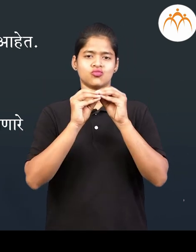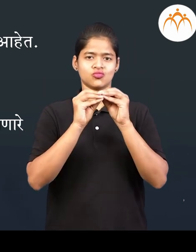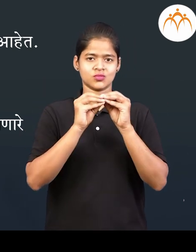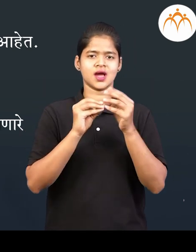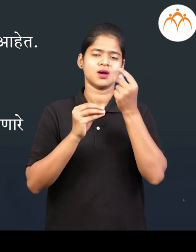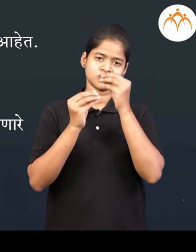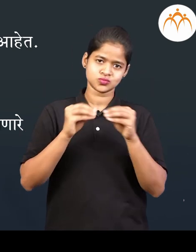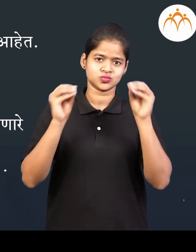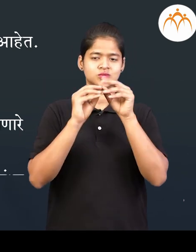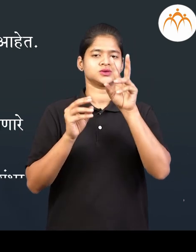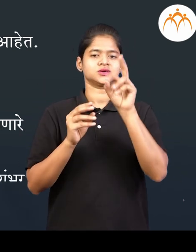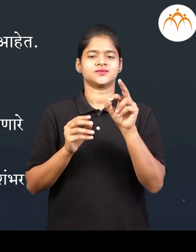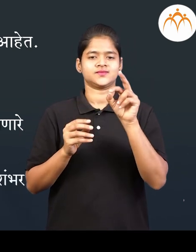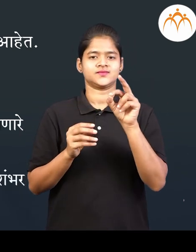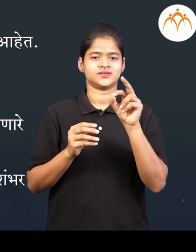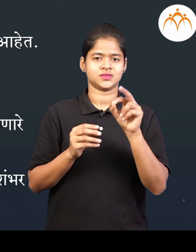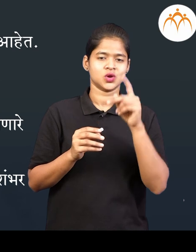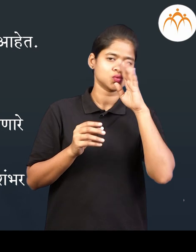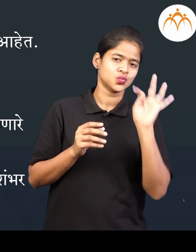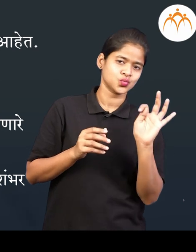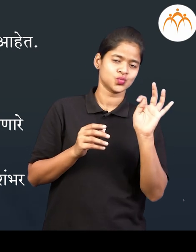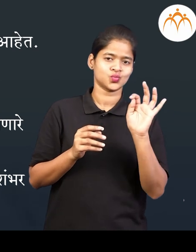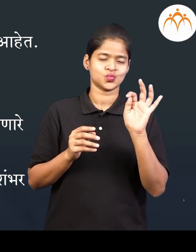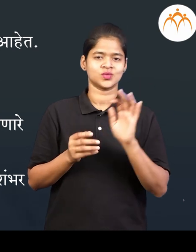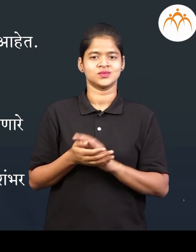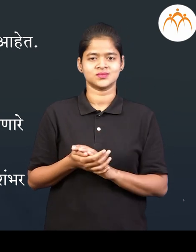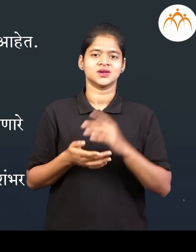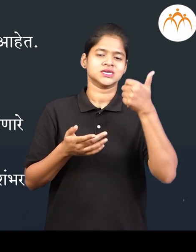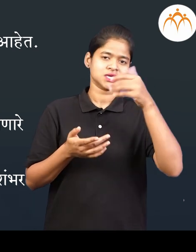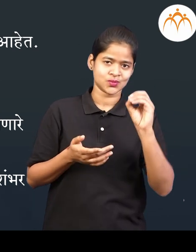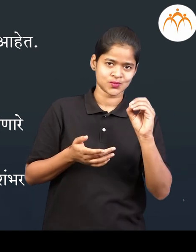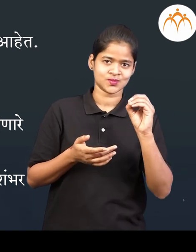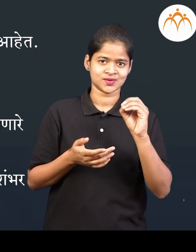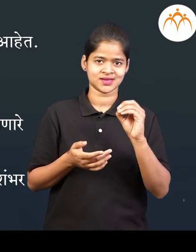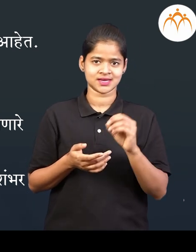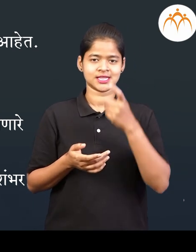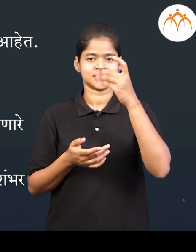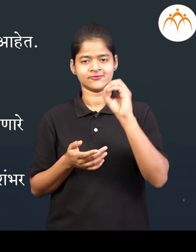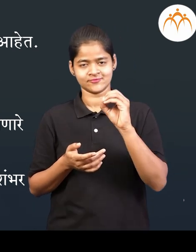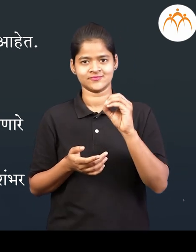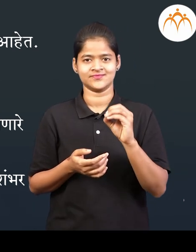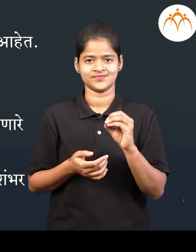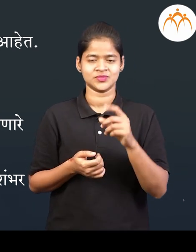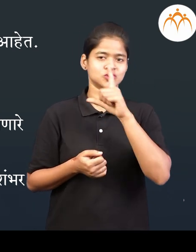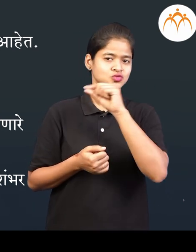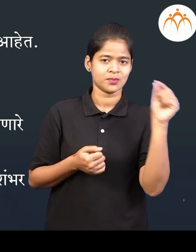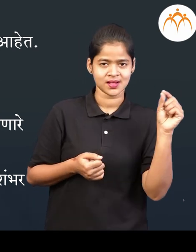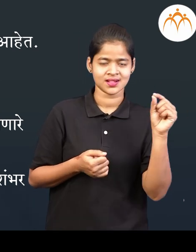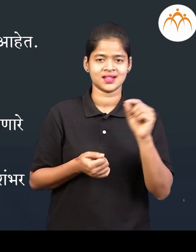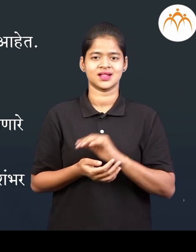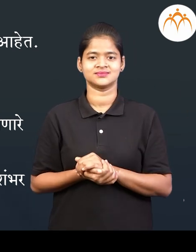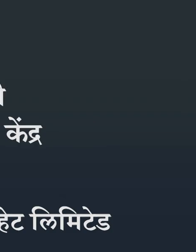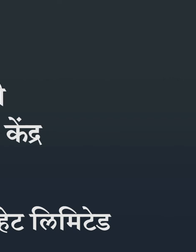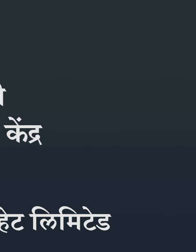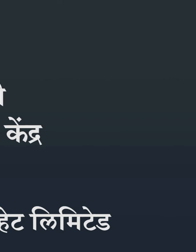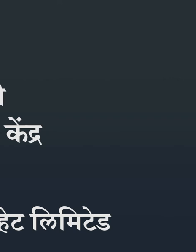होनारे रूप लिहा 20, 90, 60, 70, शंभर